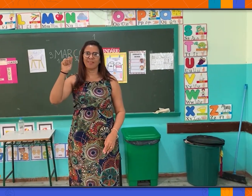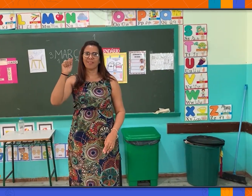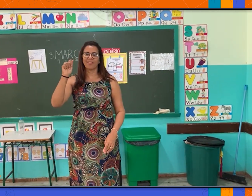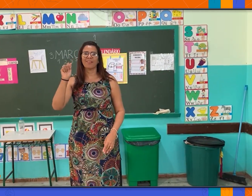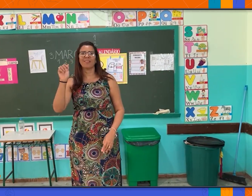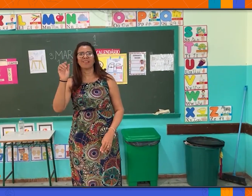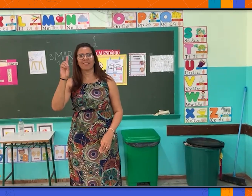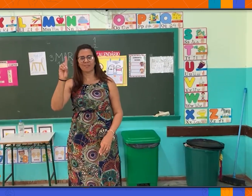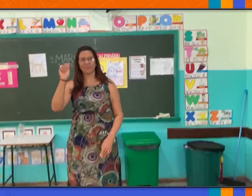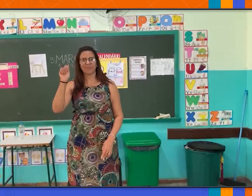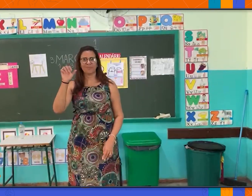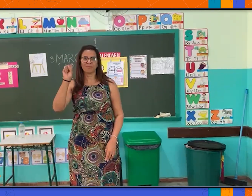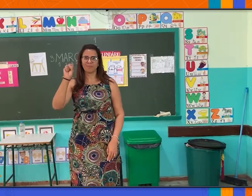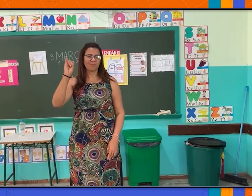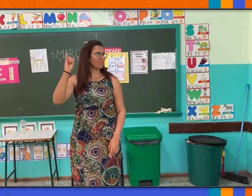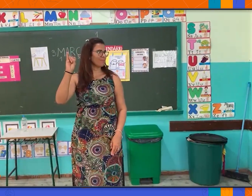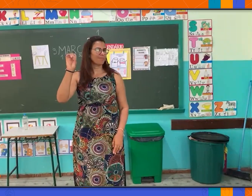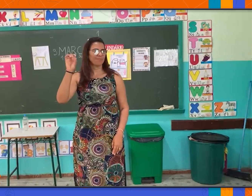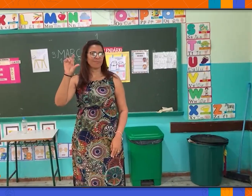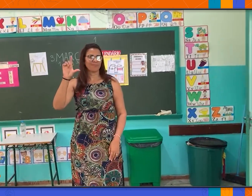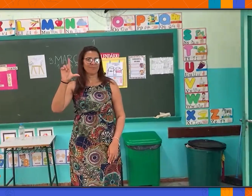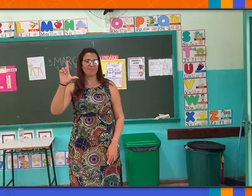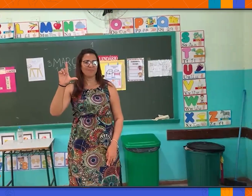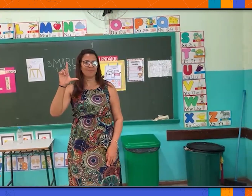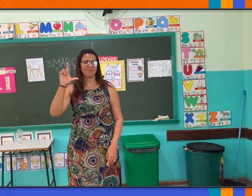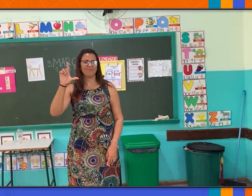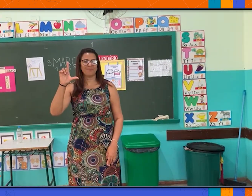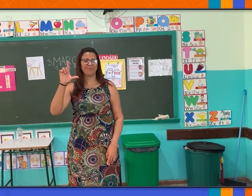Trabalho aqui também no Vilmar como professora da educação infantil.